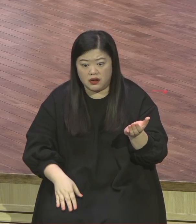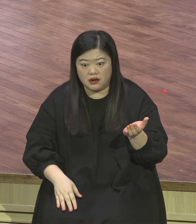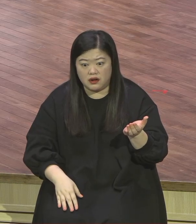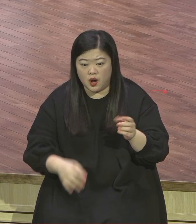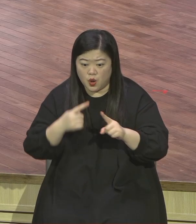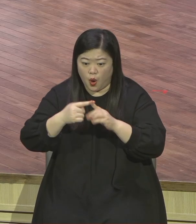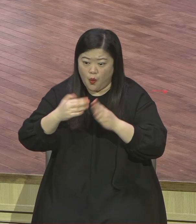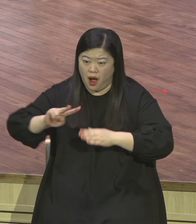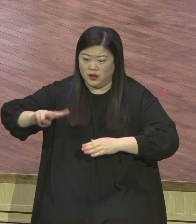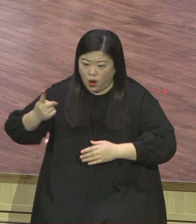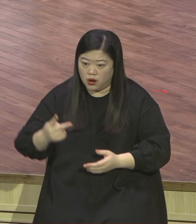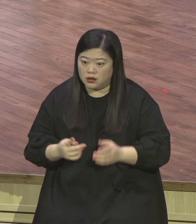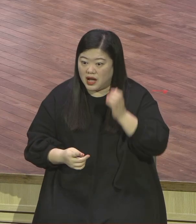핸드폰이 그리스도야 그냥.